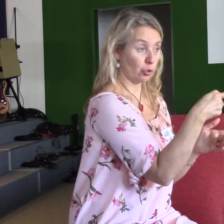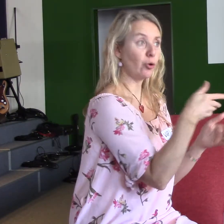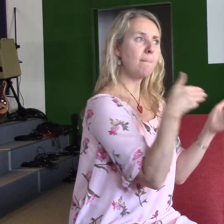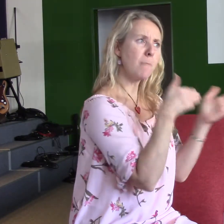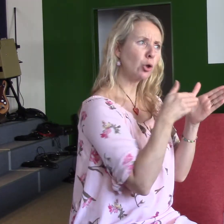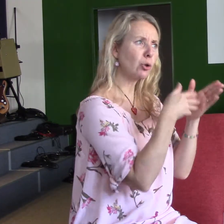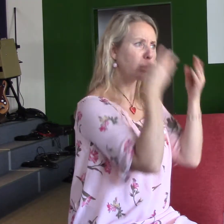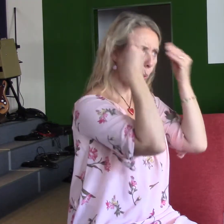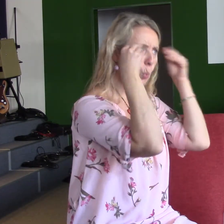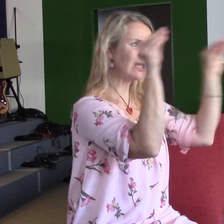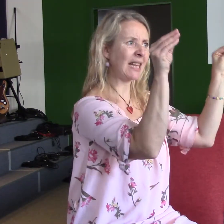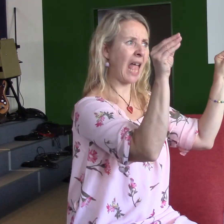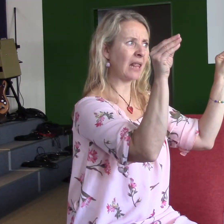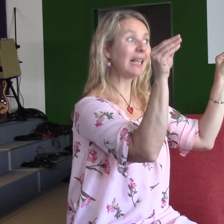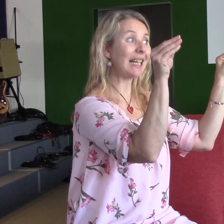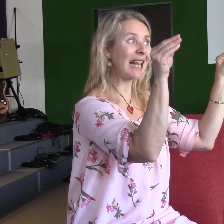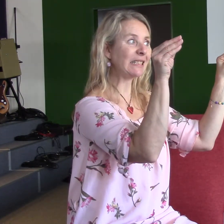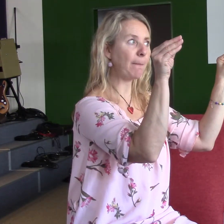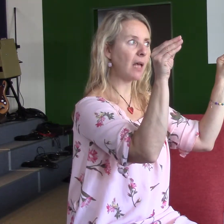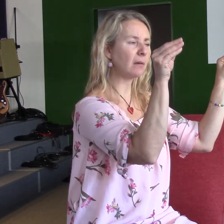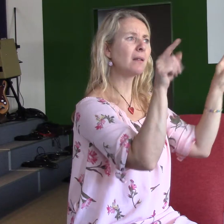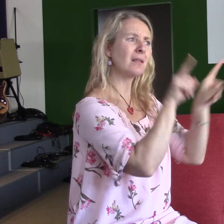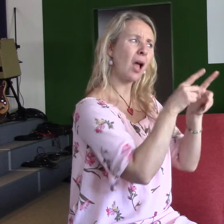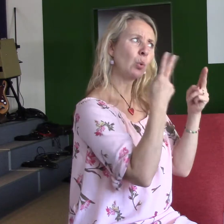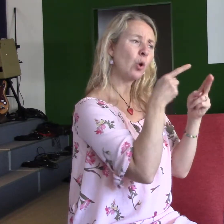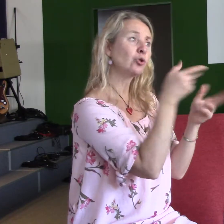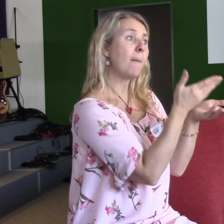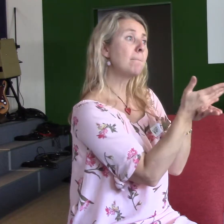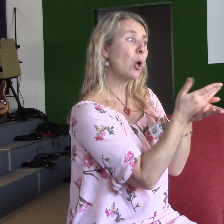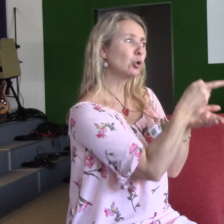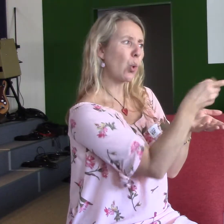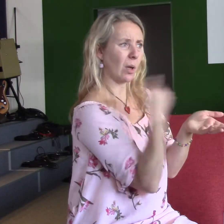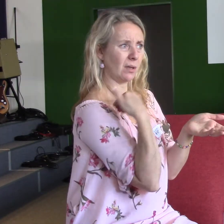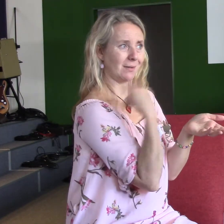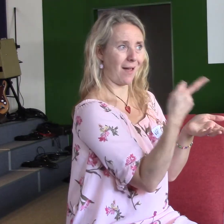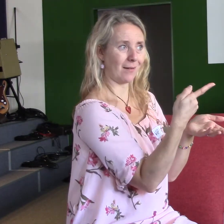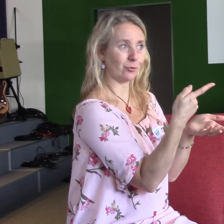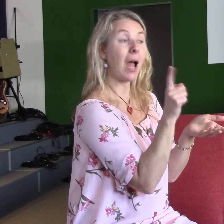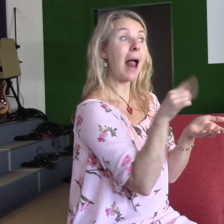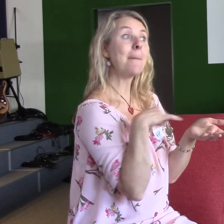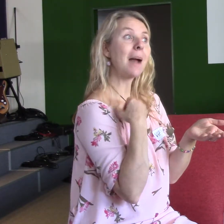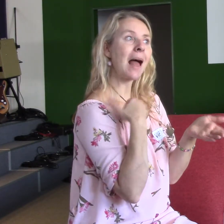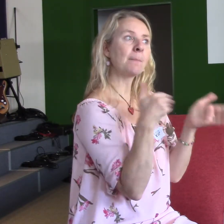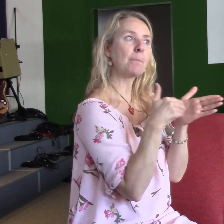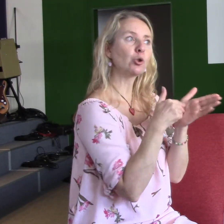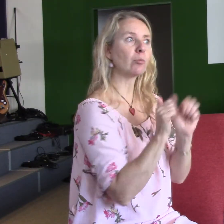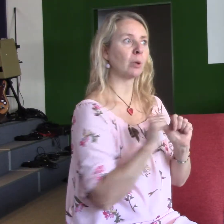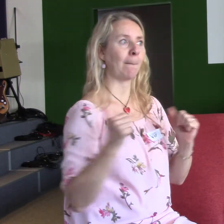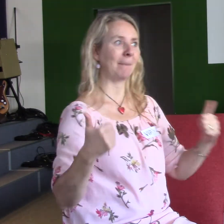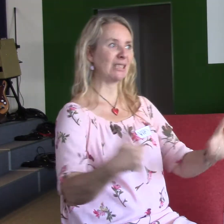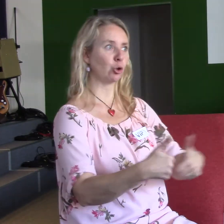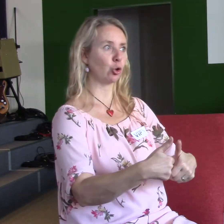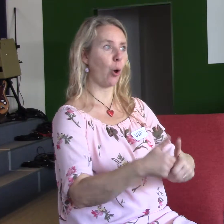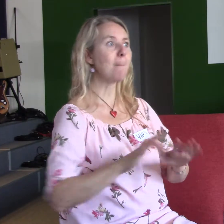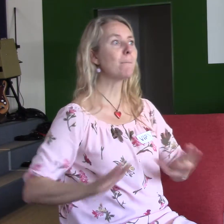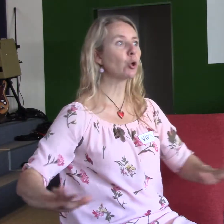že stojí za toho toho staršího člověka poslouchat. Prostor a respekt. A